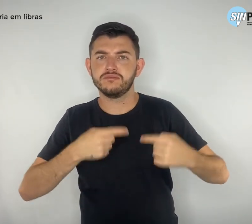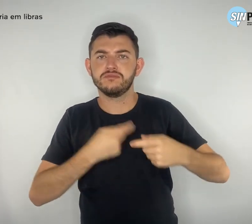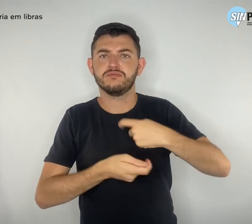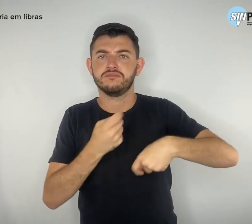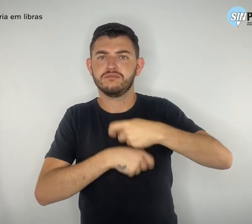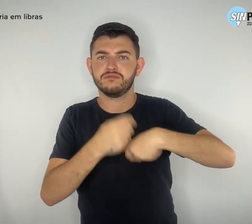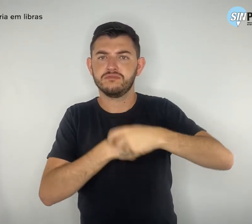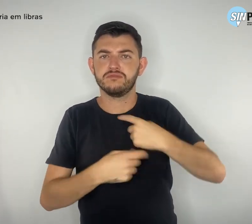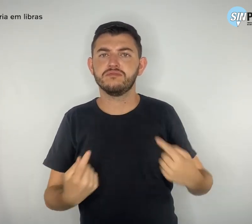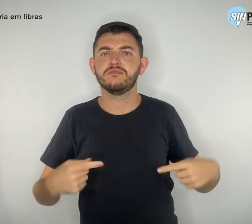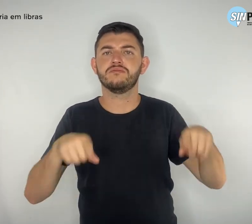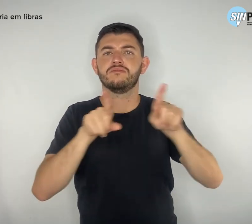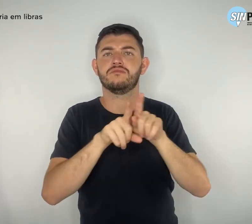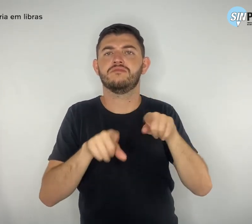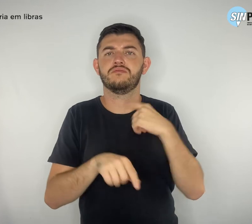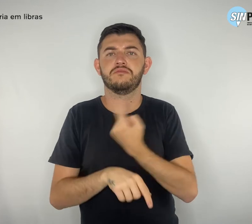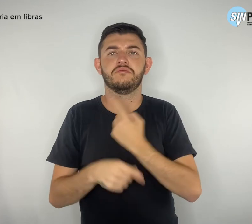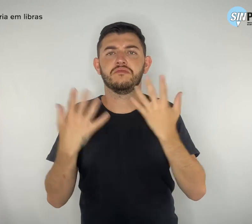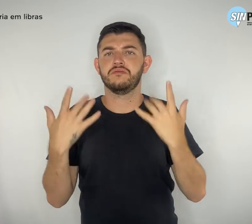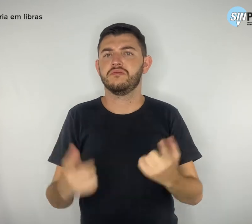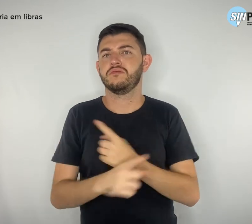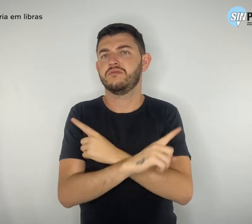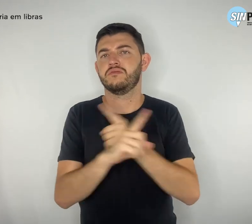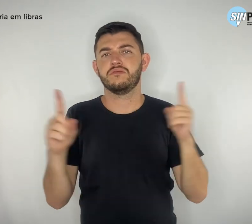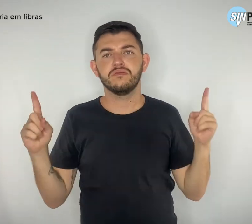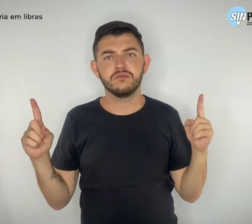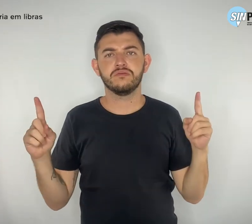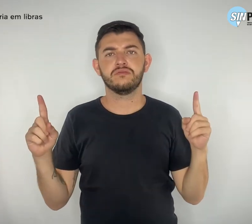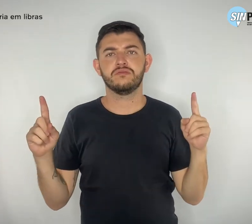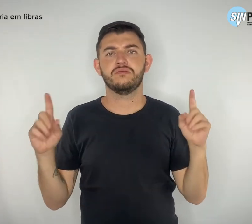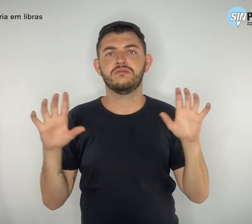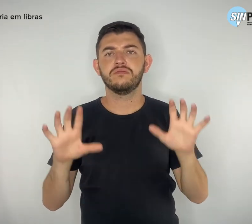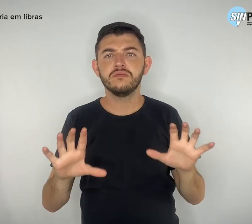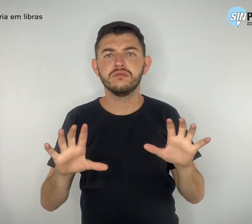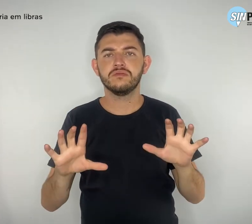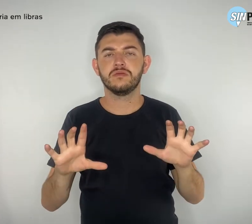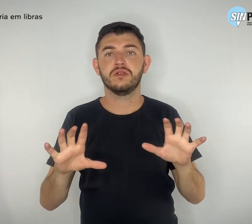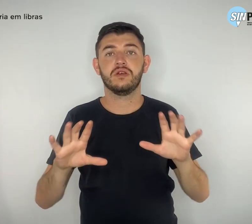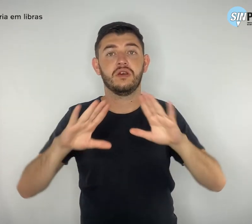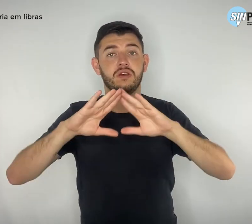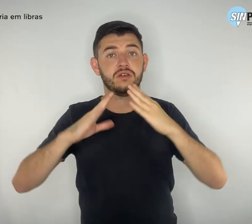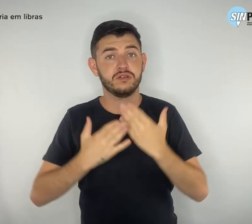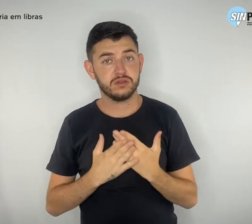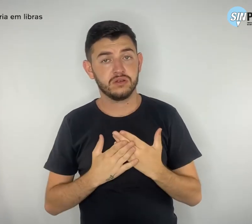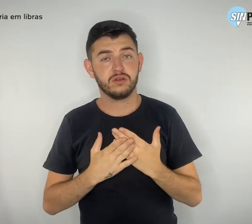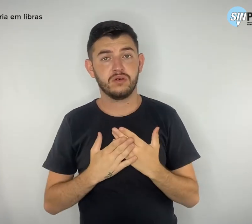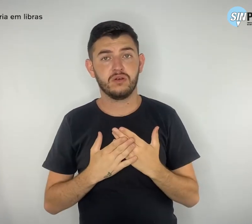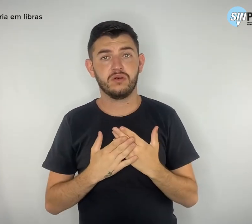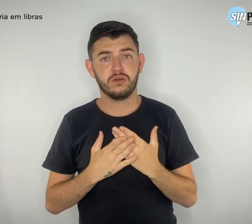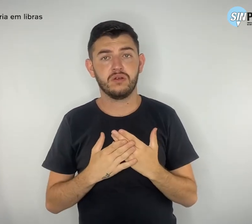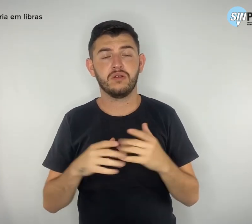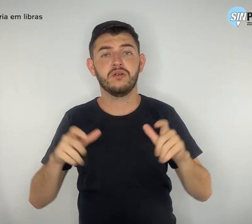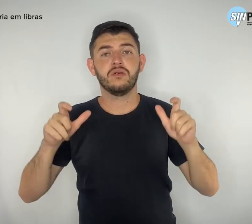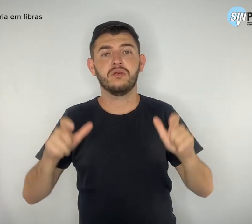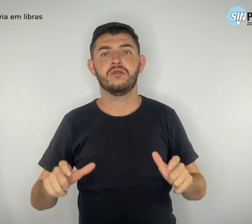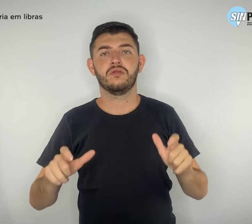Não abriremos mão disso. O chão da escola é um espaço que requer conhecimento e